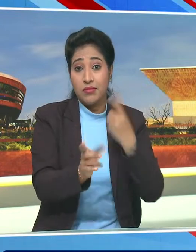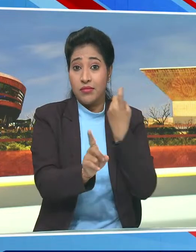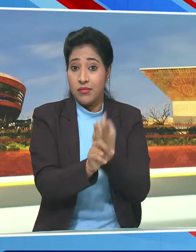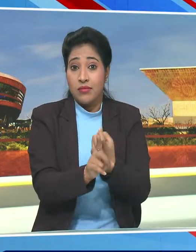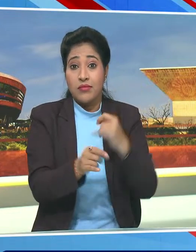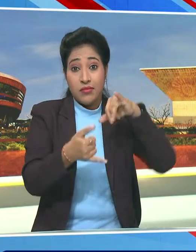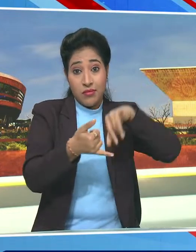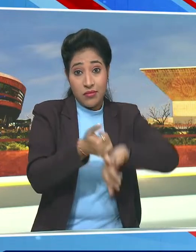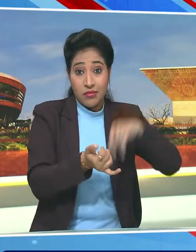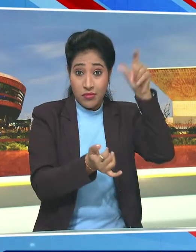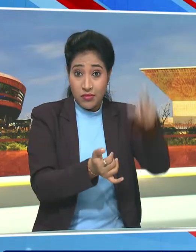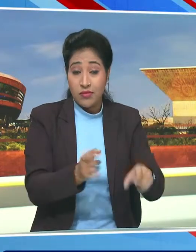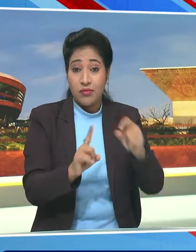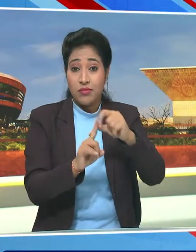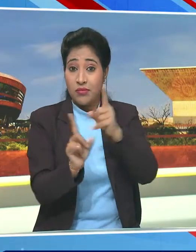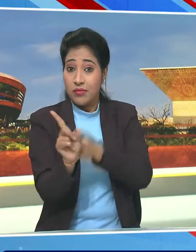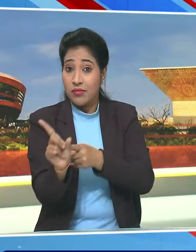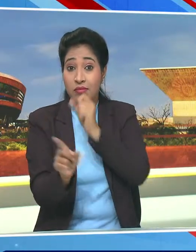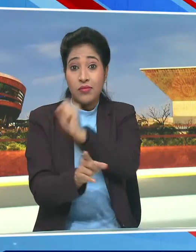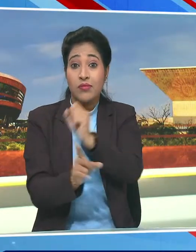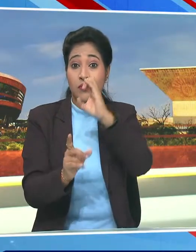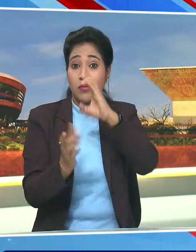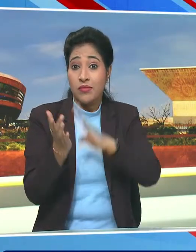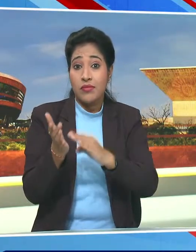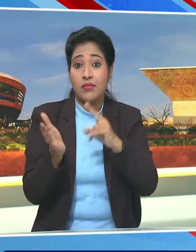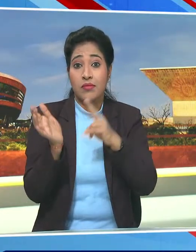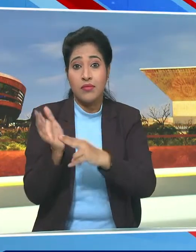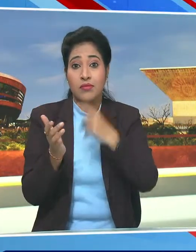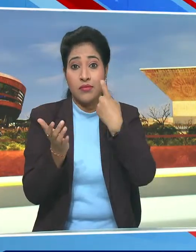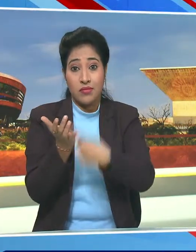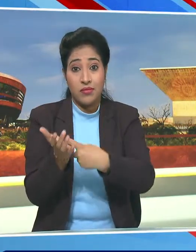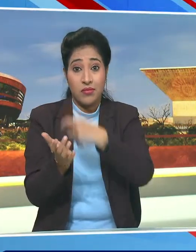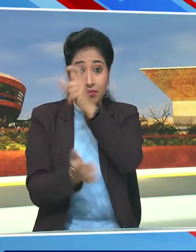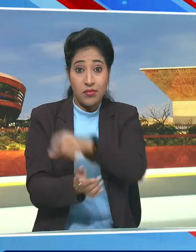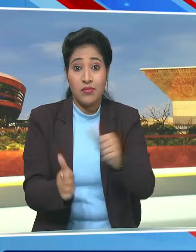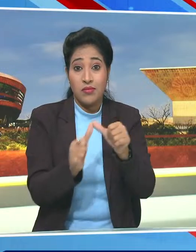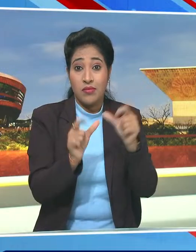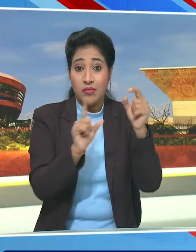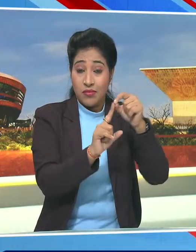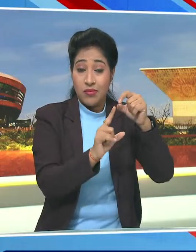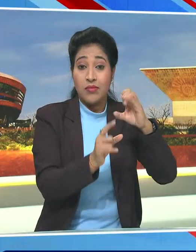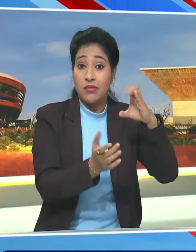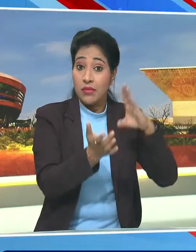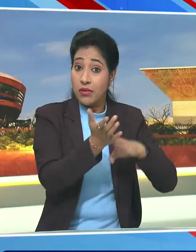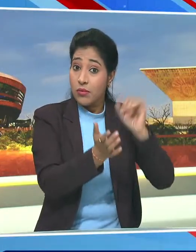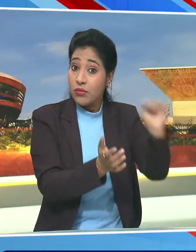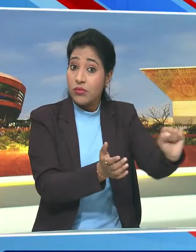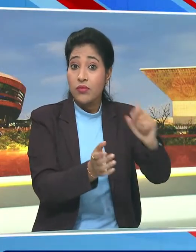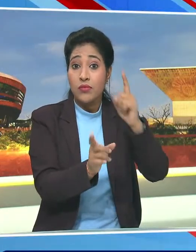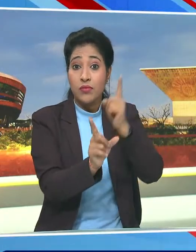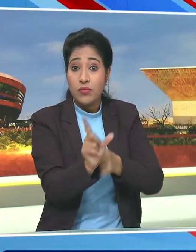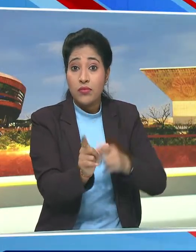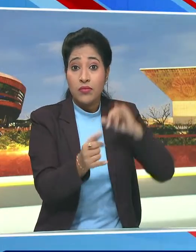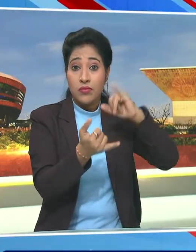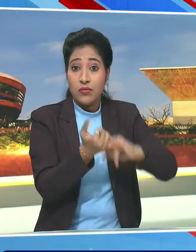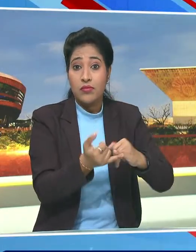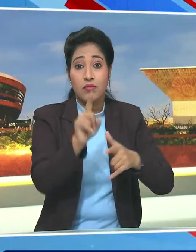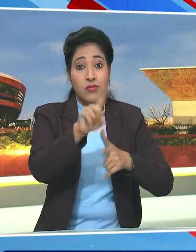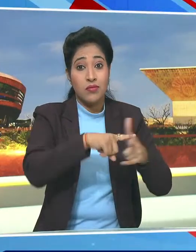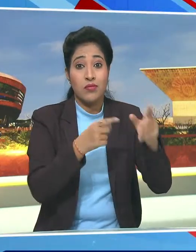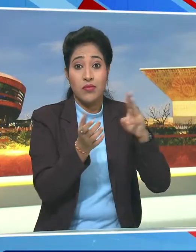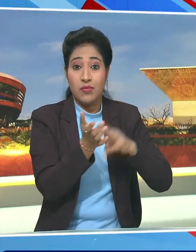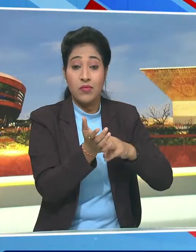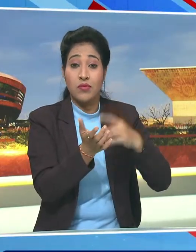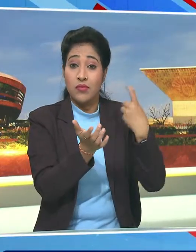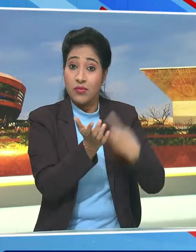स्टालिन और पुदुचेरी के मुख्य मंत्री, N. रंगसामी और आनप्रदेश के मुख्य मंत्री, Y.S. जगनमोहन